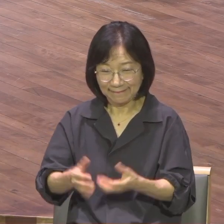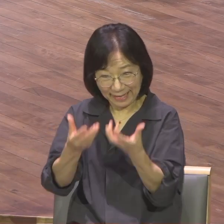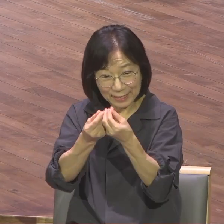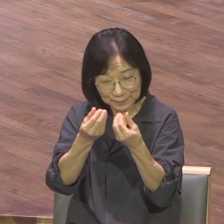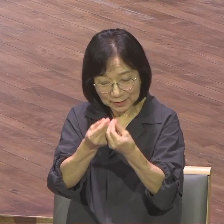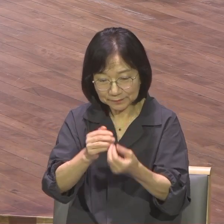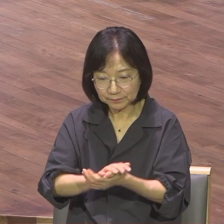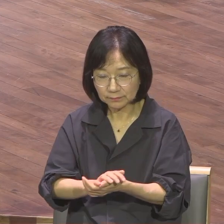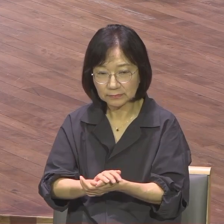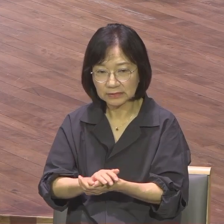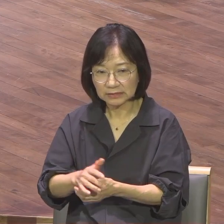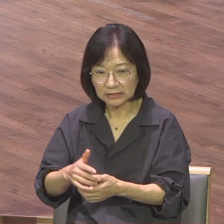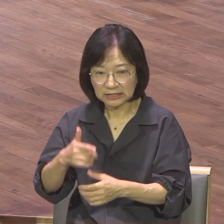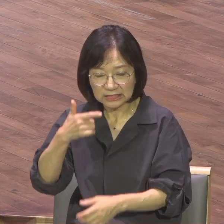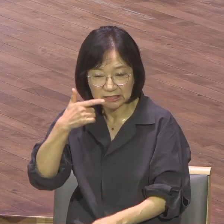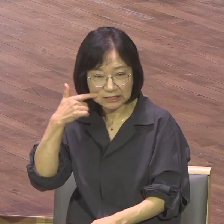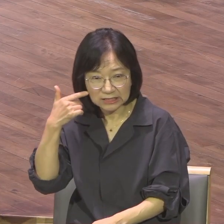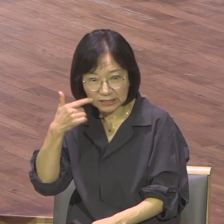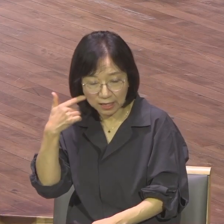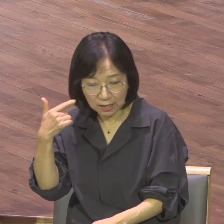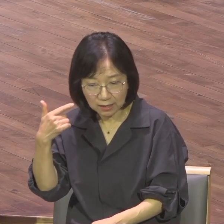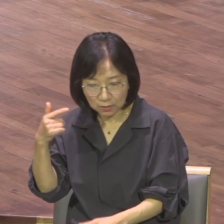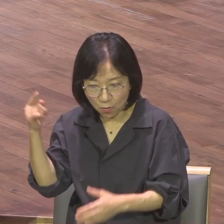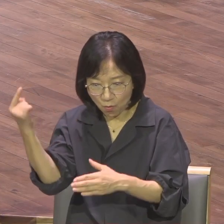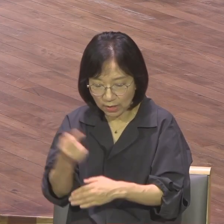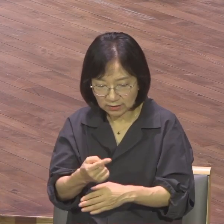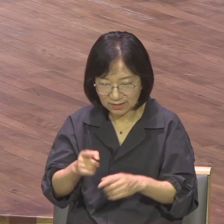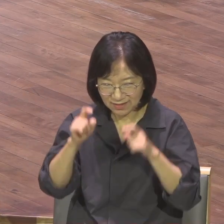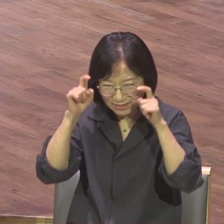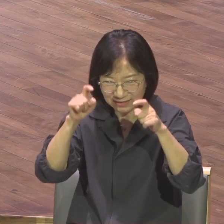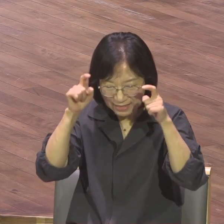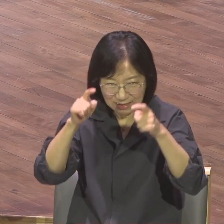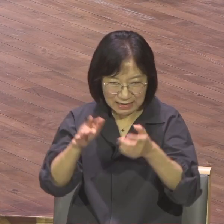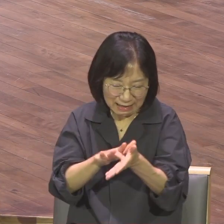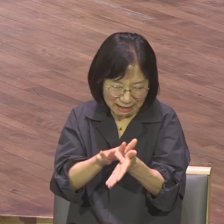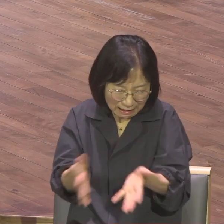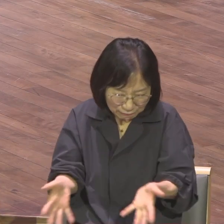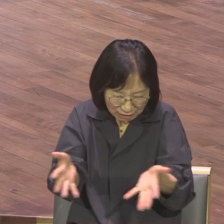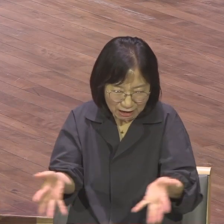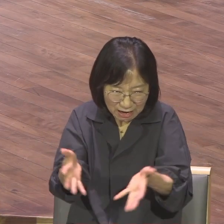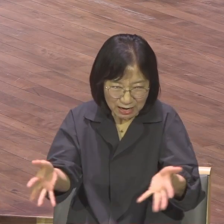제자들을 끌어 자기를 따르게 하려고 어그러진 말을 하는 사람들이 일어나게 될 것이다.